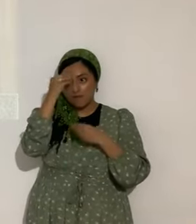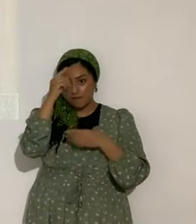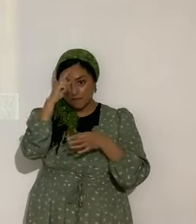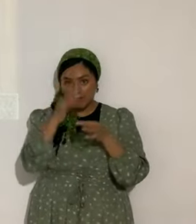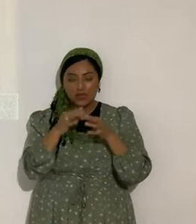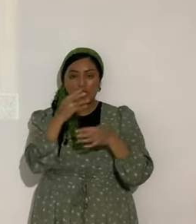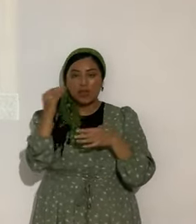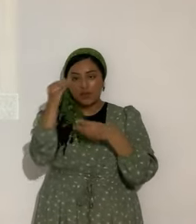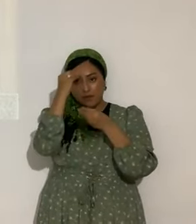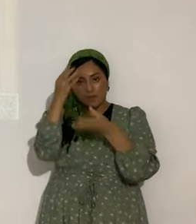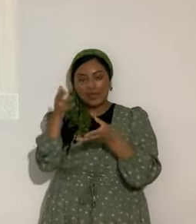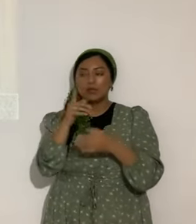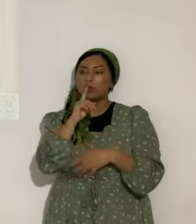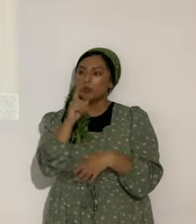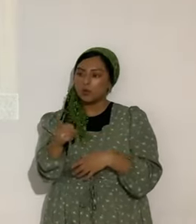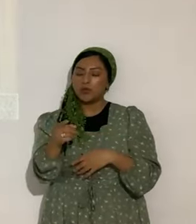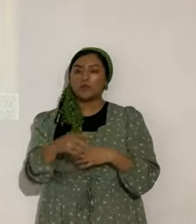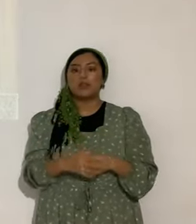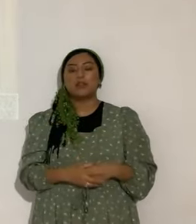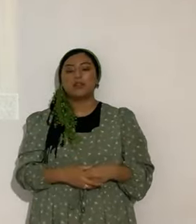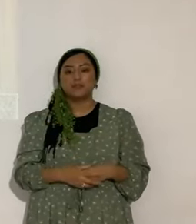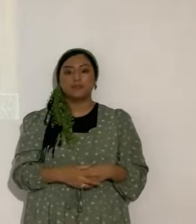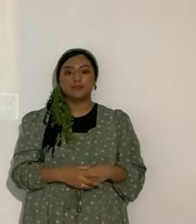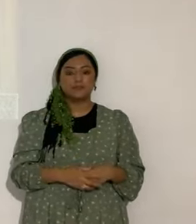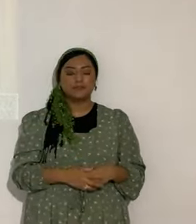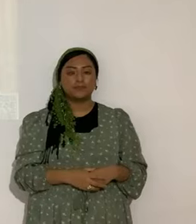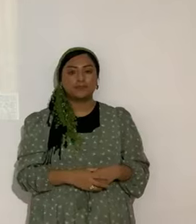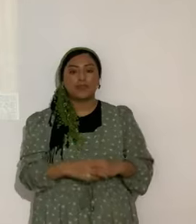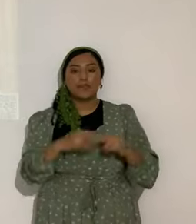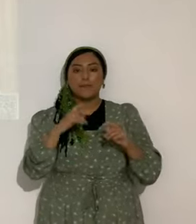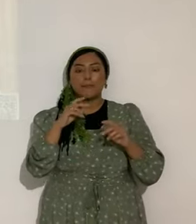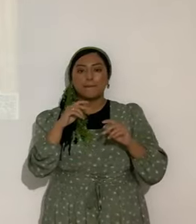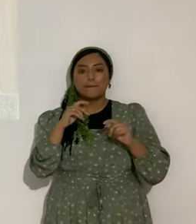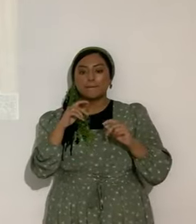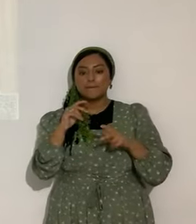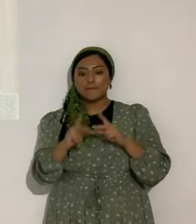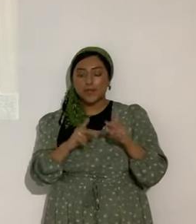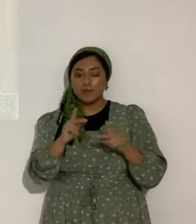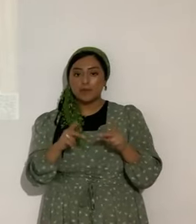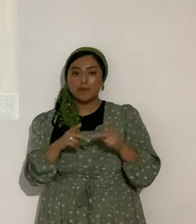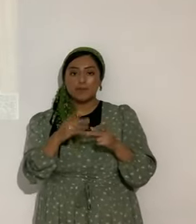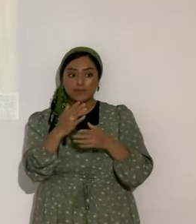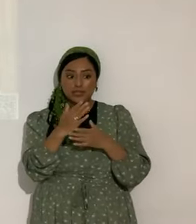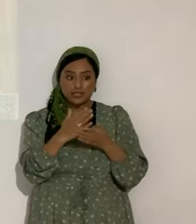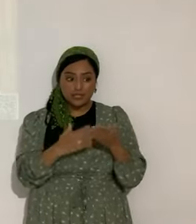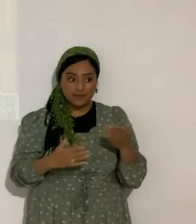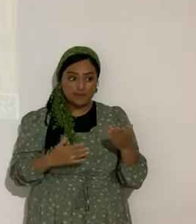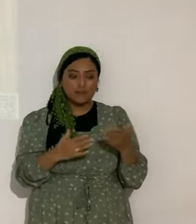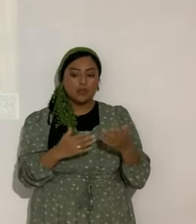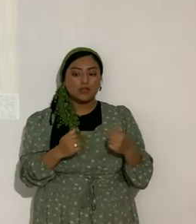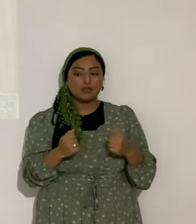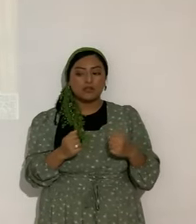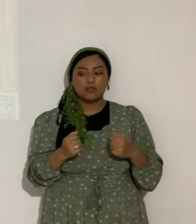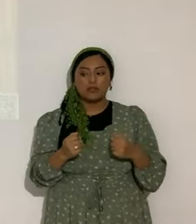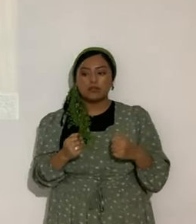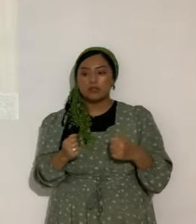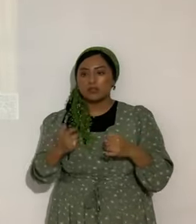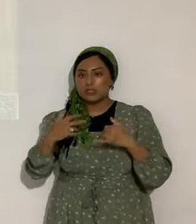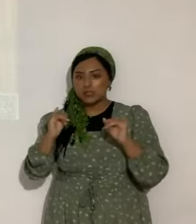La verdad. Es. El pueblo. En cierta parte. cierta forma. cierta. Sigue siendo rebelde.